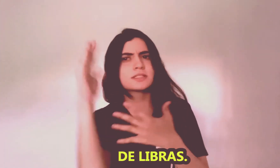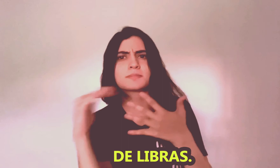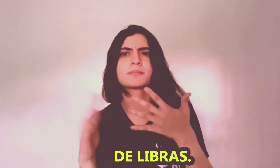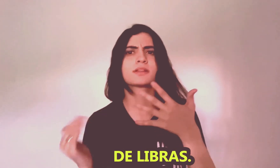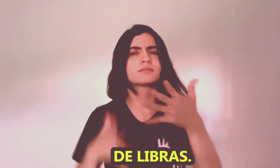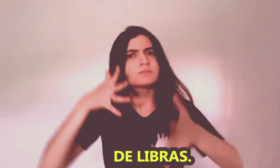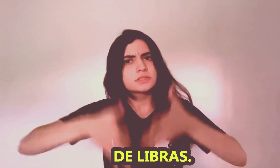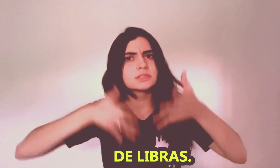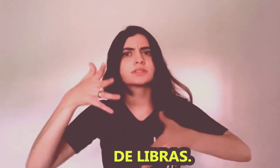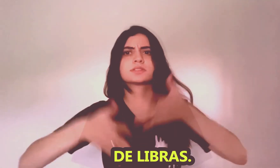libras!